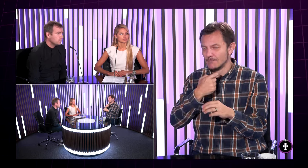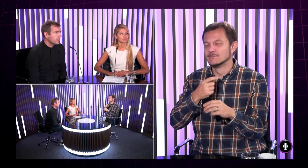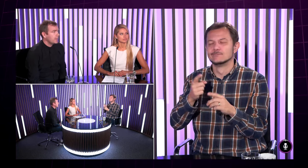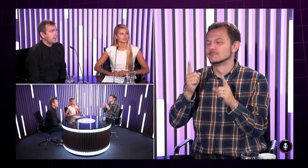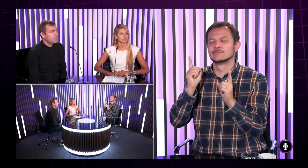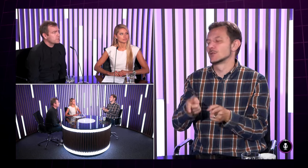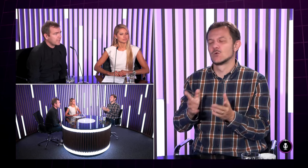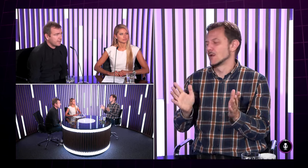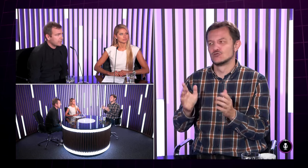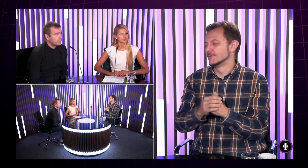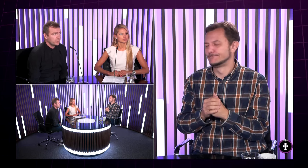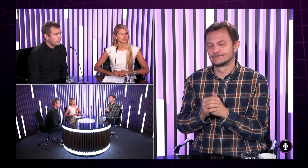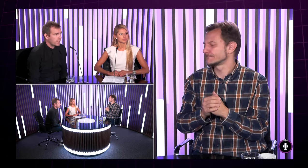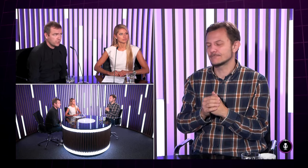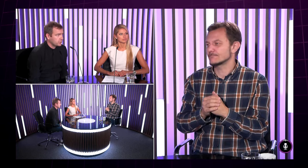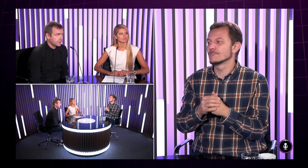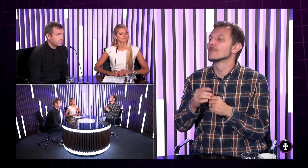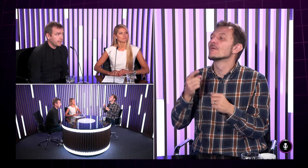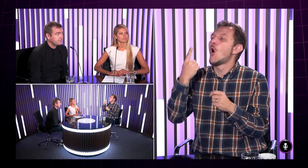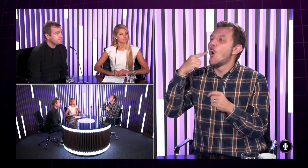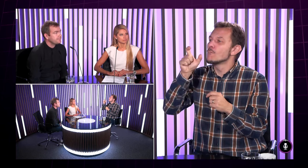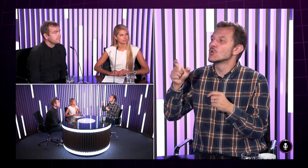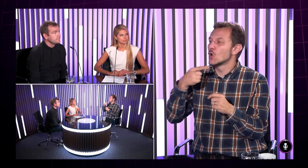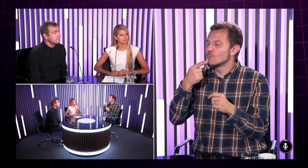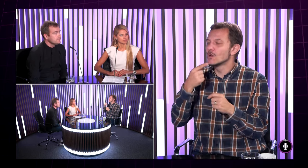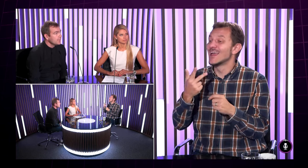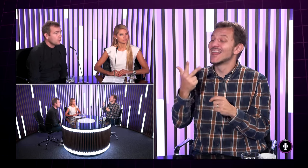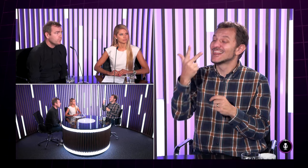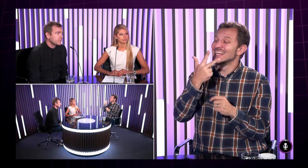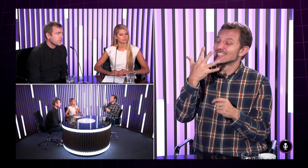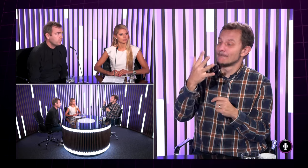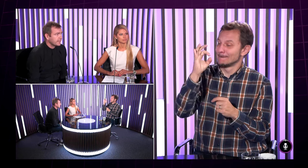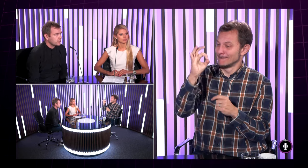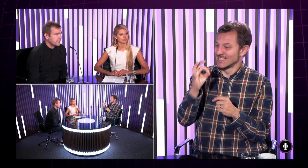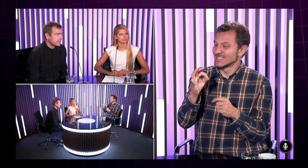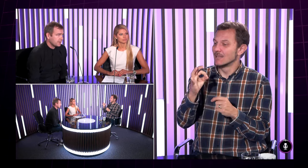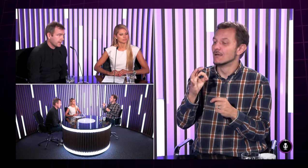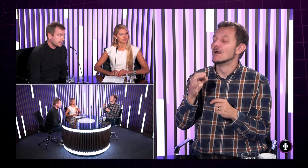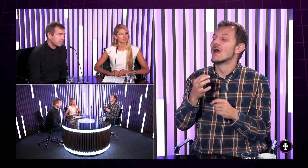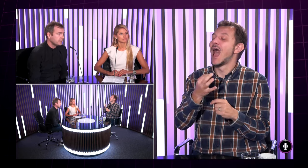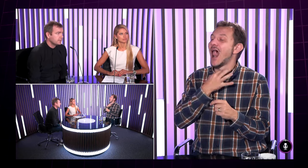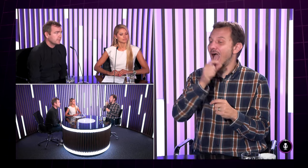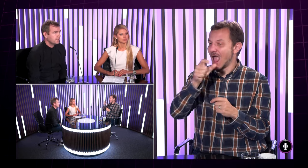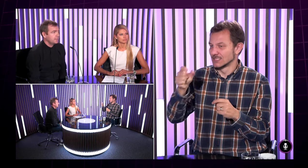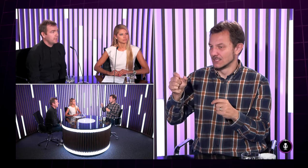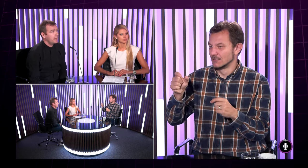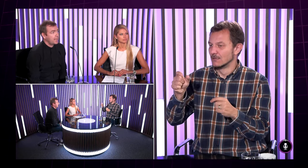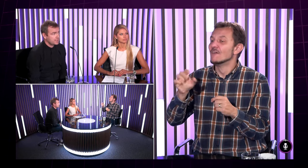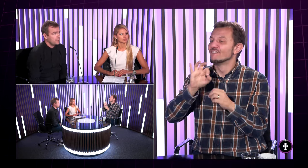zásobu alebo nepozná gramatiku, potom nedokáže odčítať spier. Odborníci hovoria, že 35%